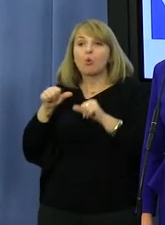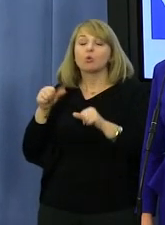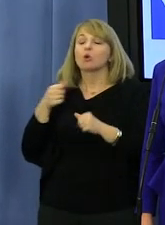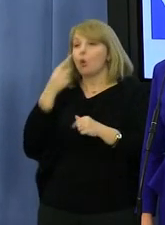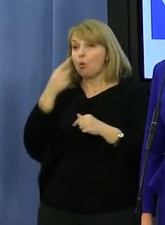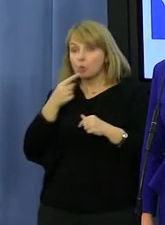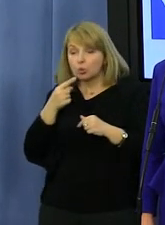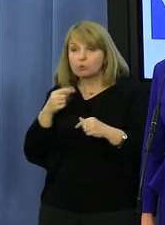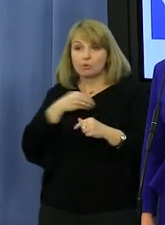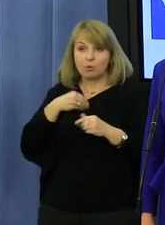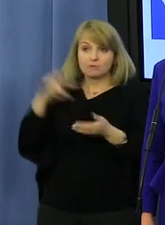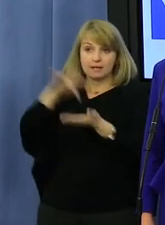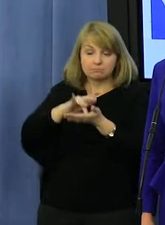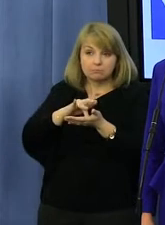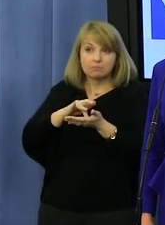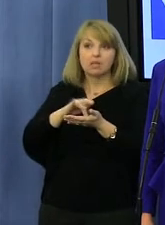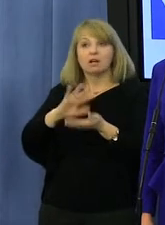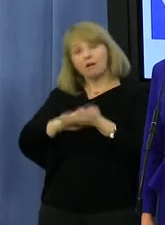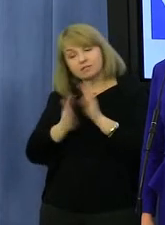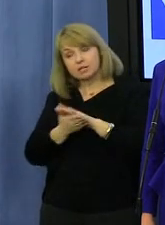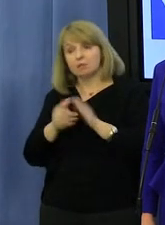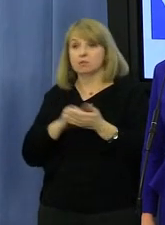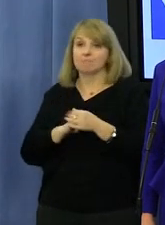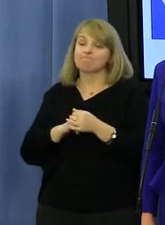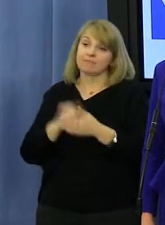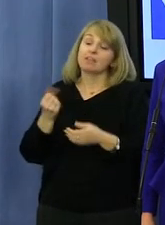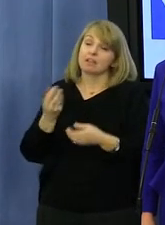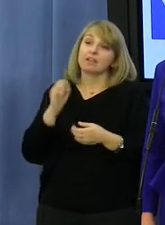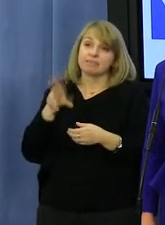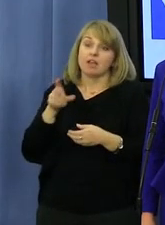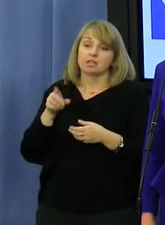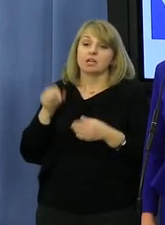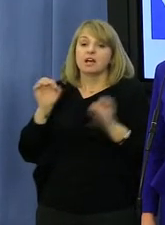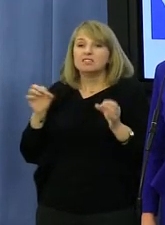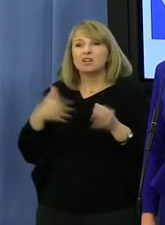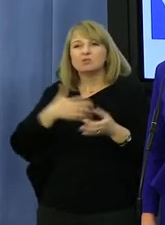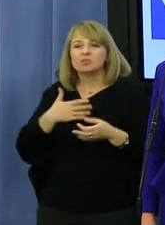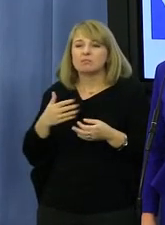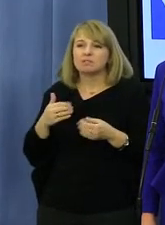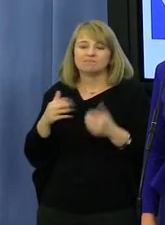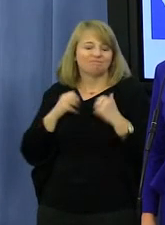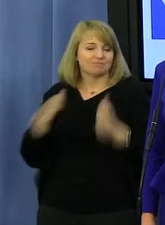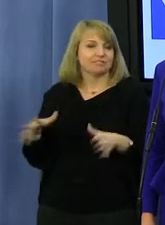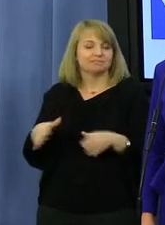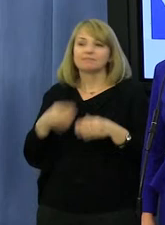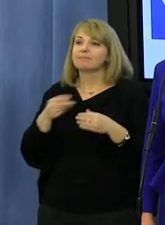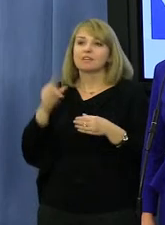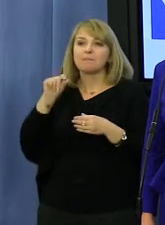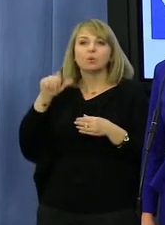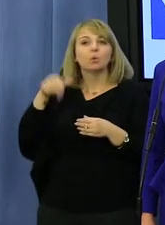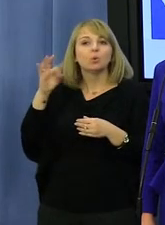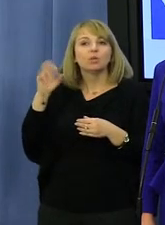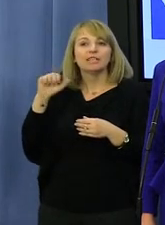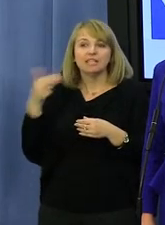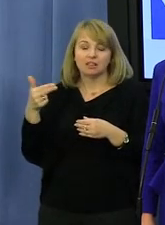całej niechęci, jaką dzisiaj mamy do tego, co robi Putin, nie można przekreślić całej kultury rosyjskiej nazwiskiem